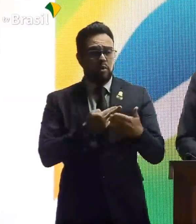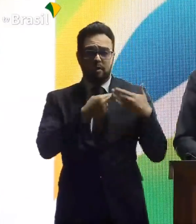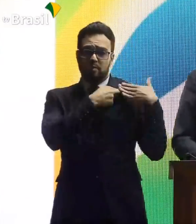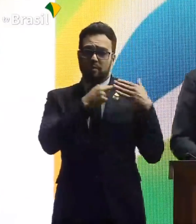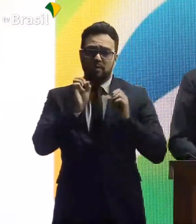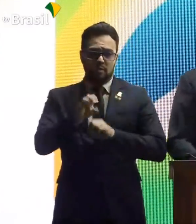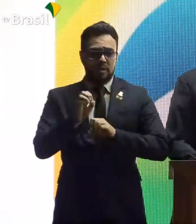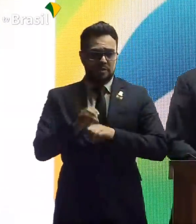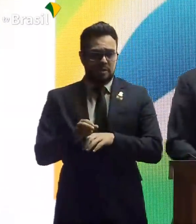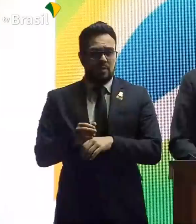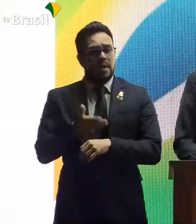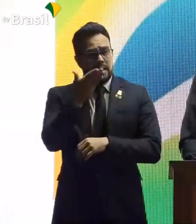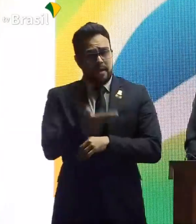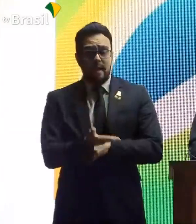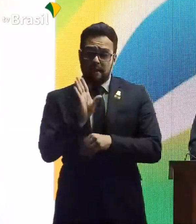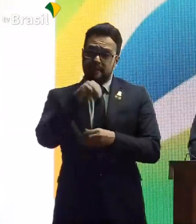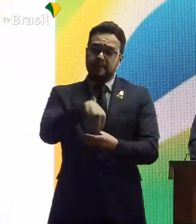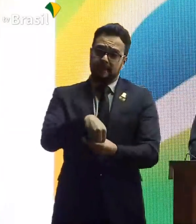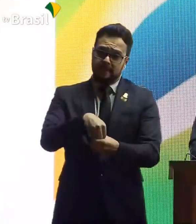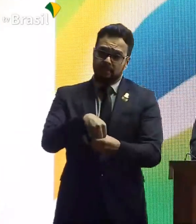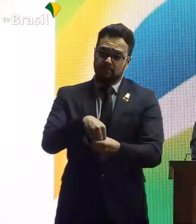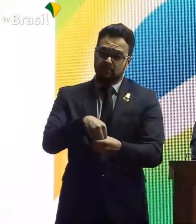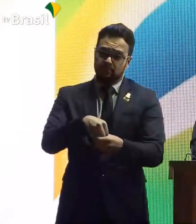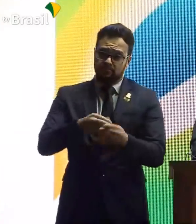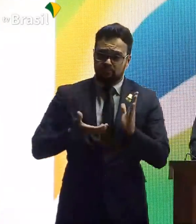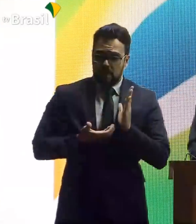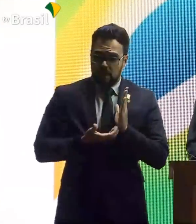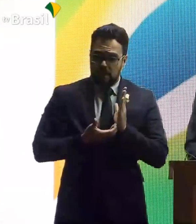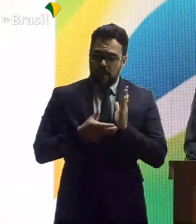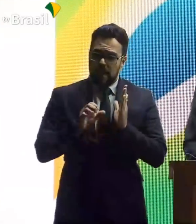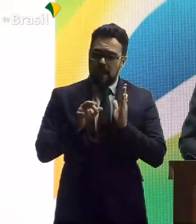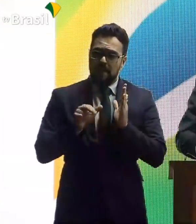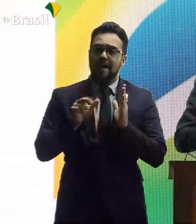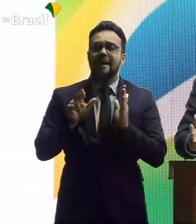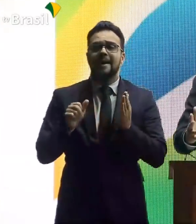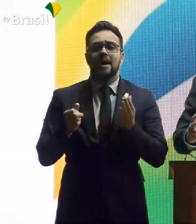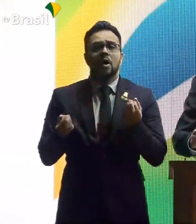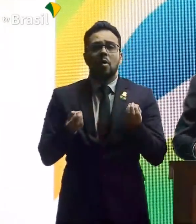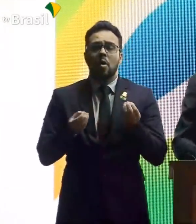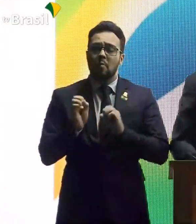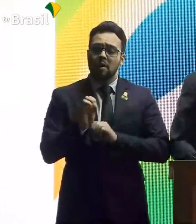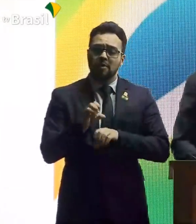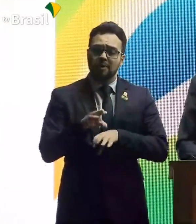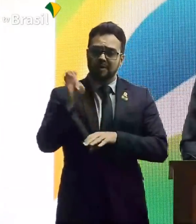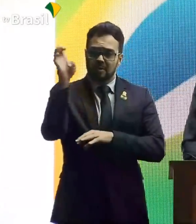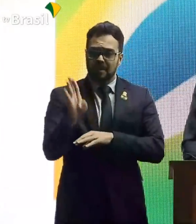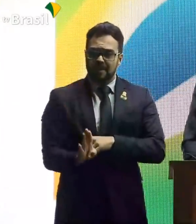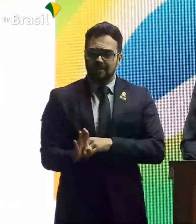ela. Ela tem atividade aí dentro da Câmara. E como está a educação no Brasil? Péssima.